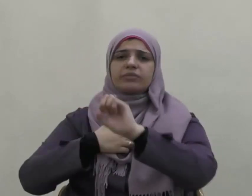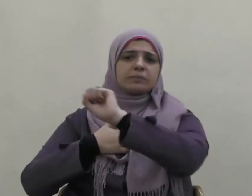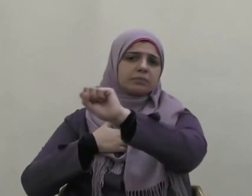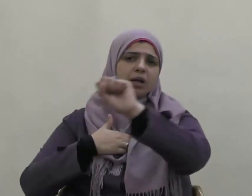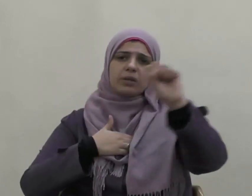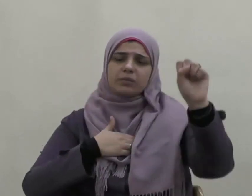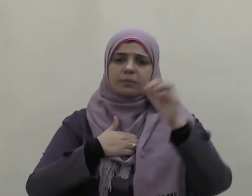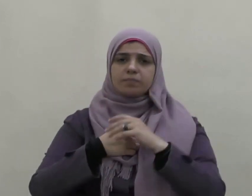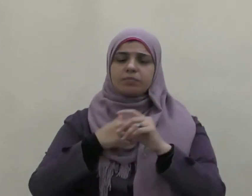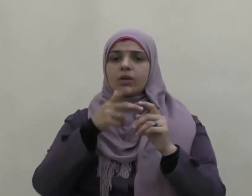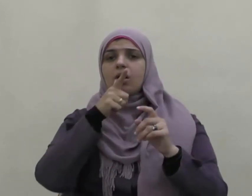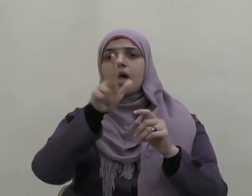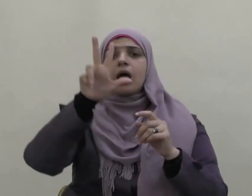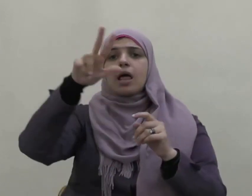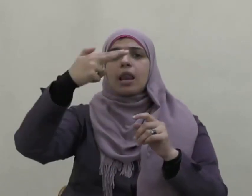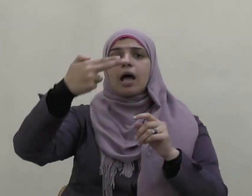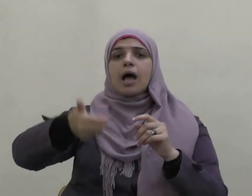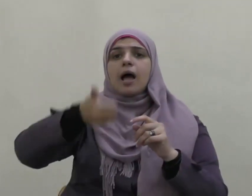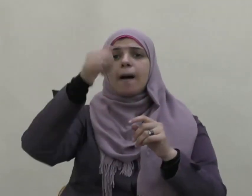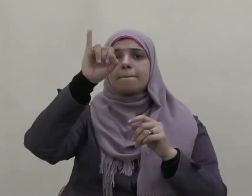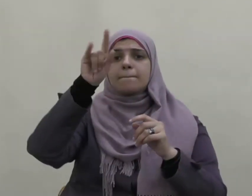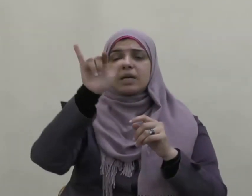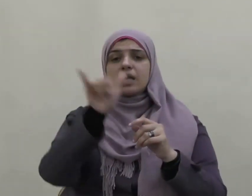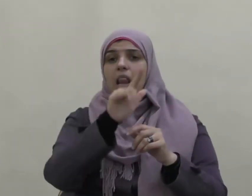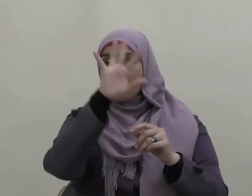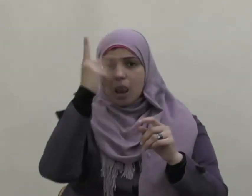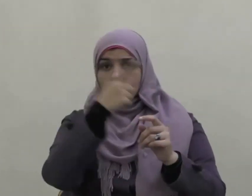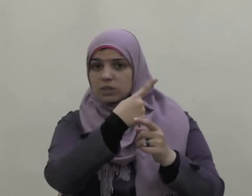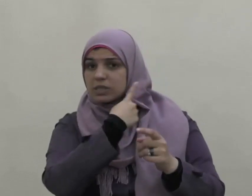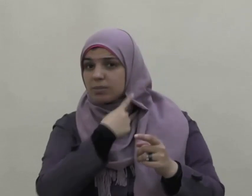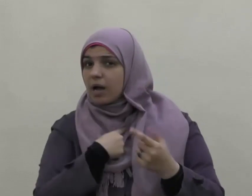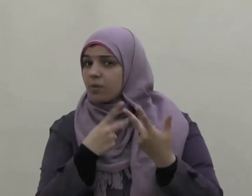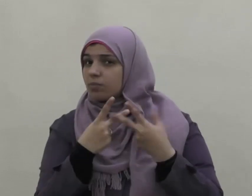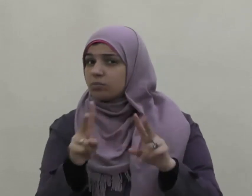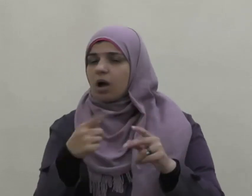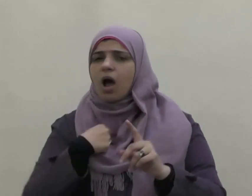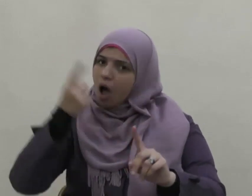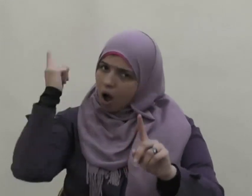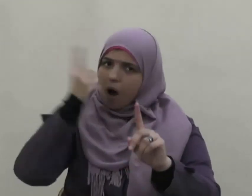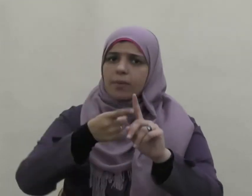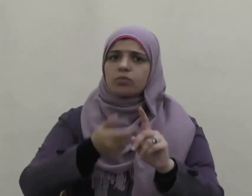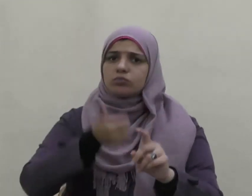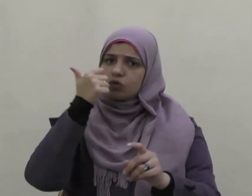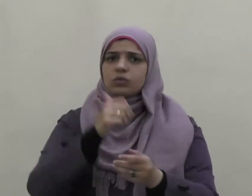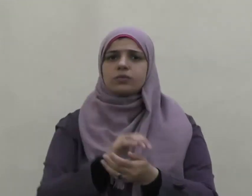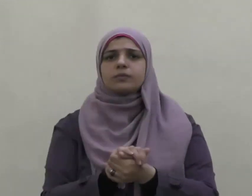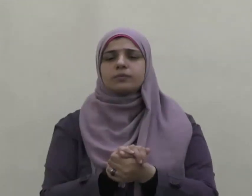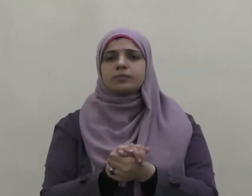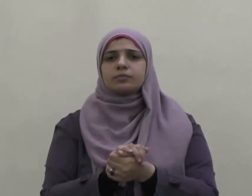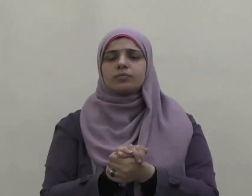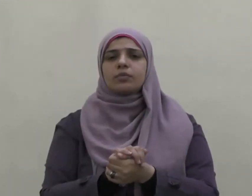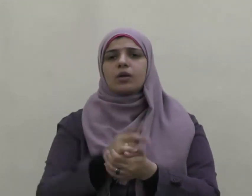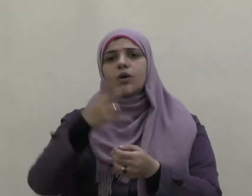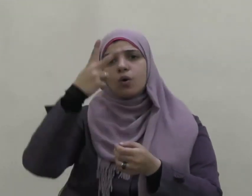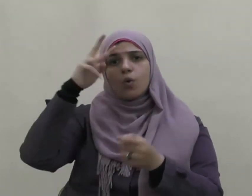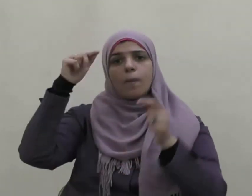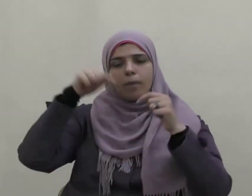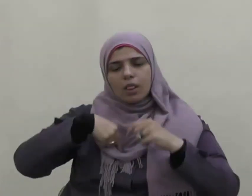لعمري لو طاوعتني على ذلك لأمرت به ومن كريم التواضع وعظيم